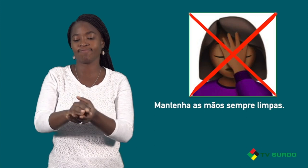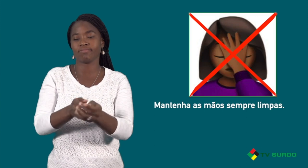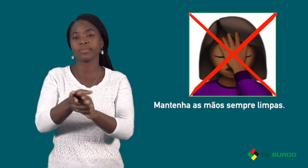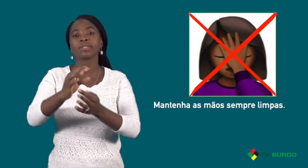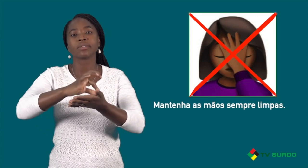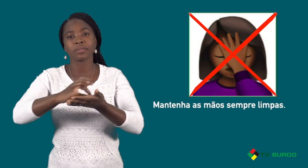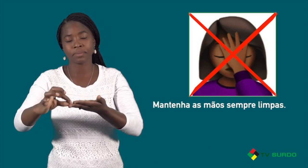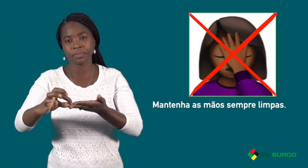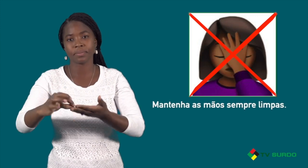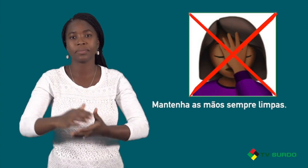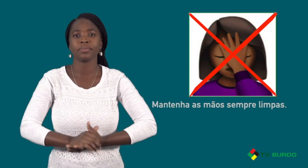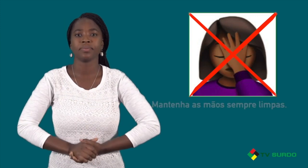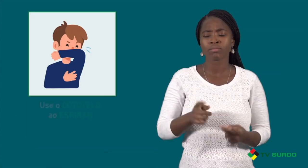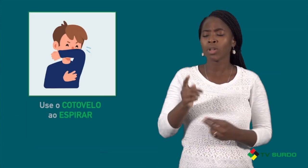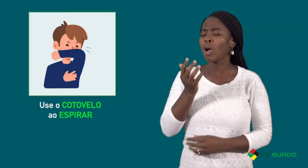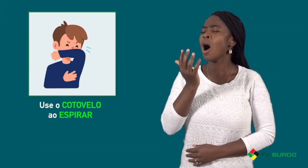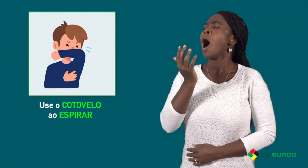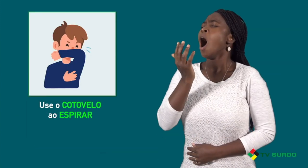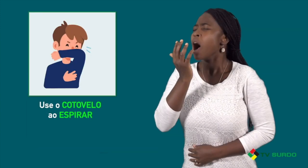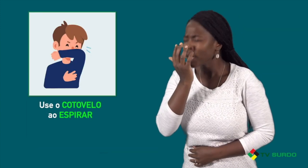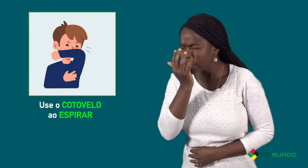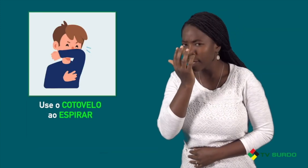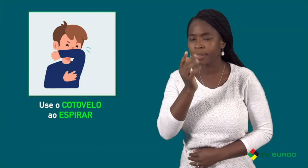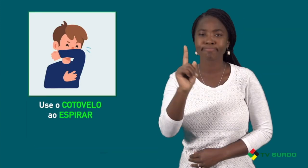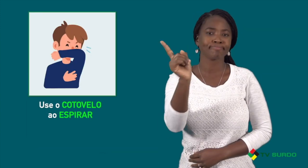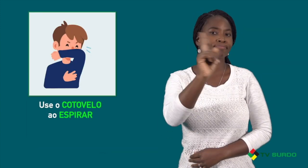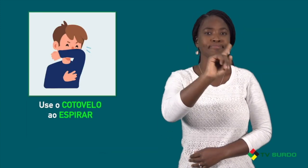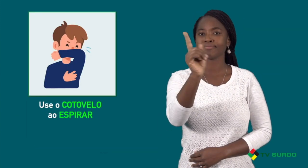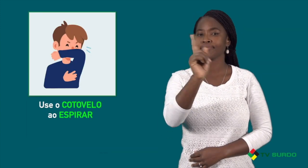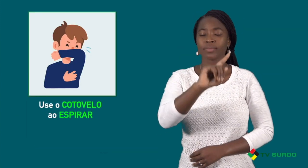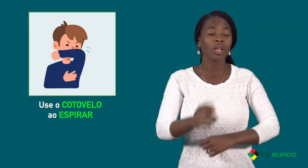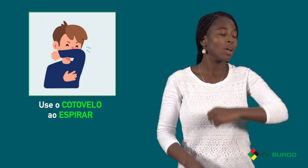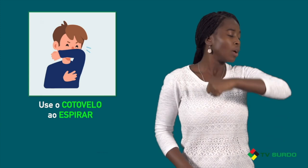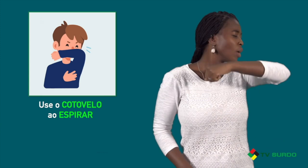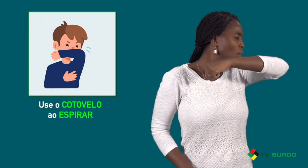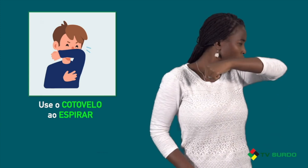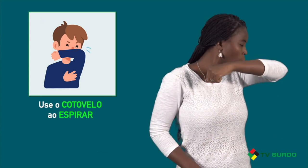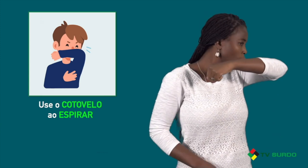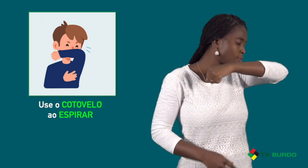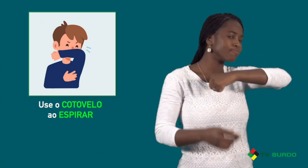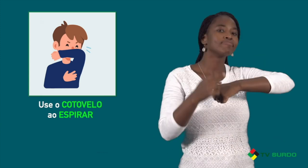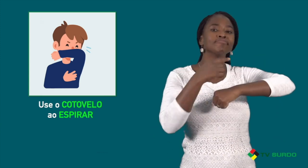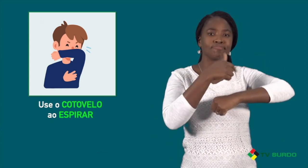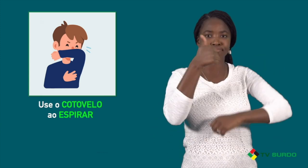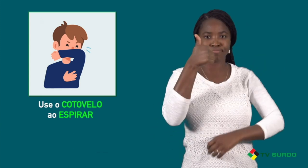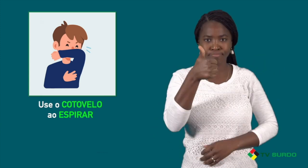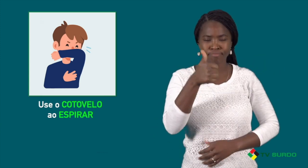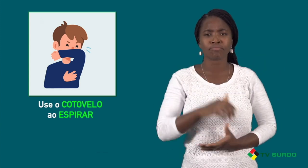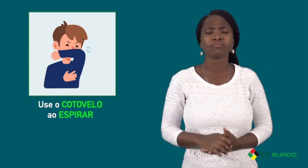estejam limpas. Não usar a mão para expirar. O certo é usar o cotovelo.